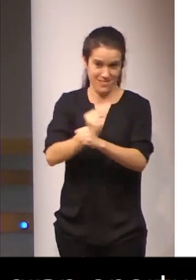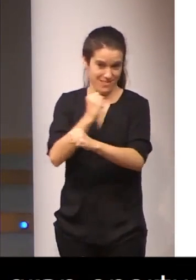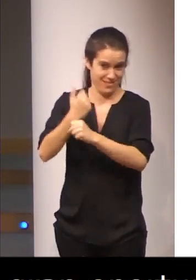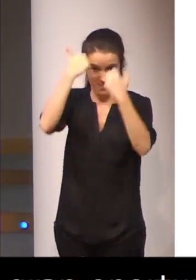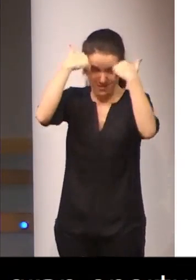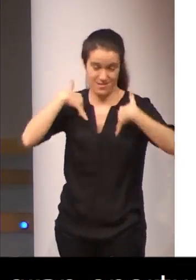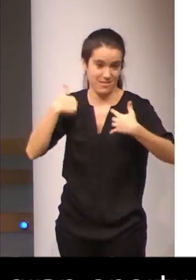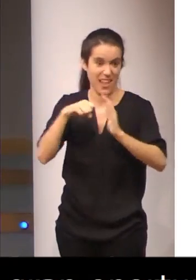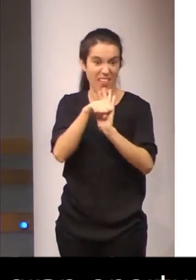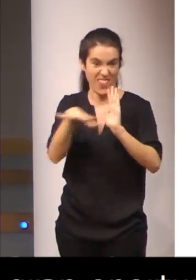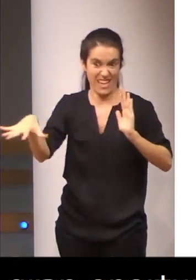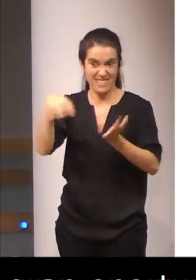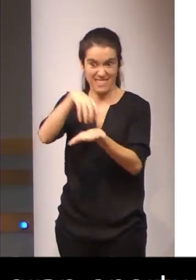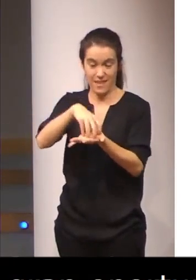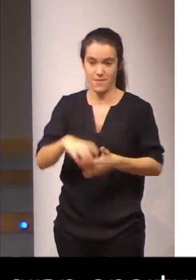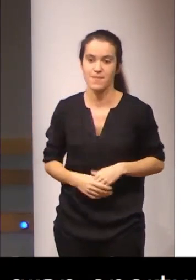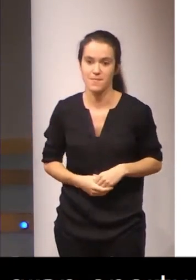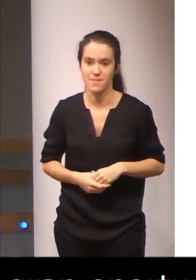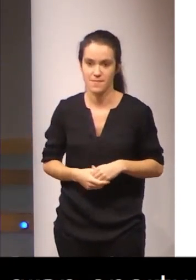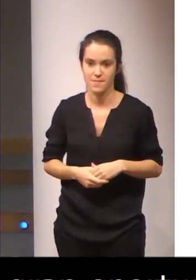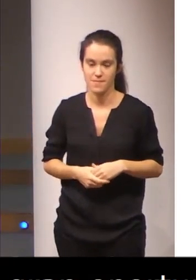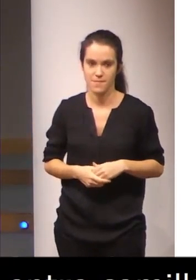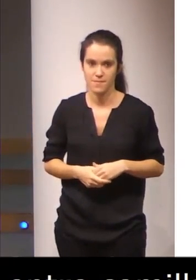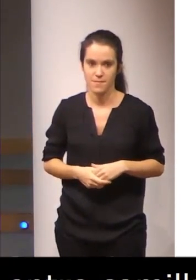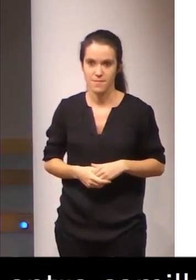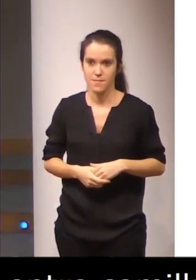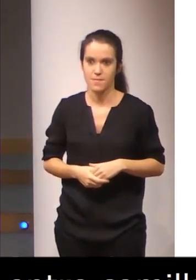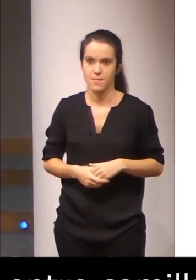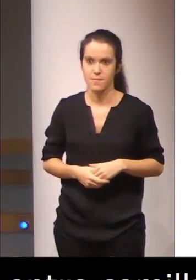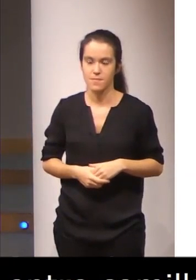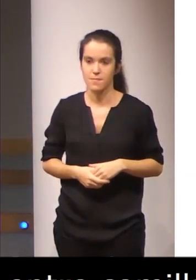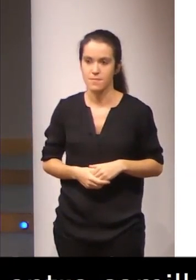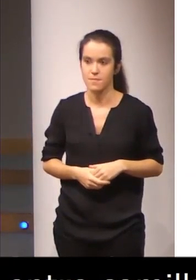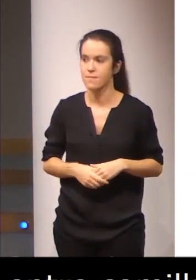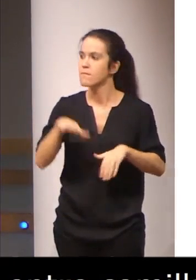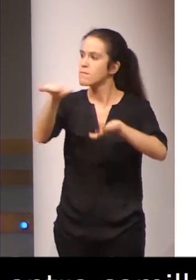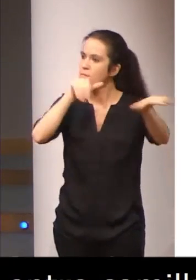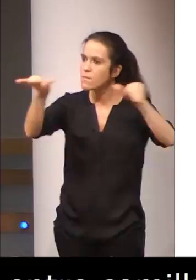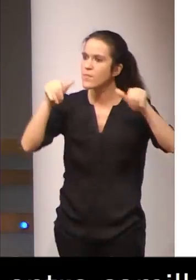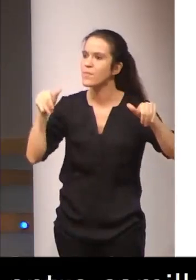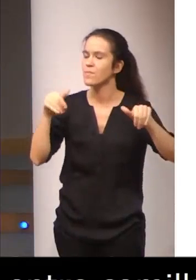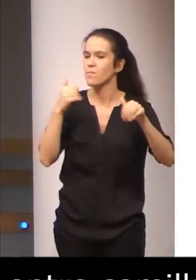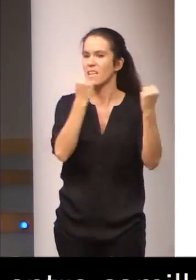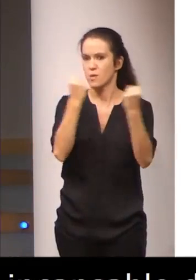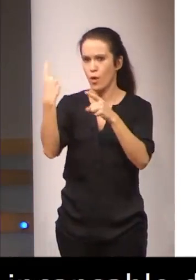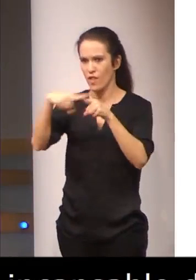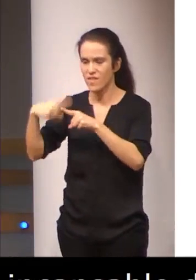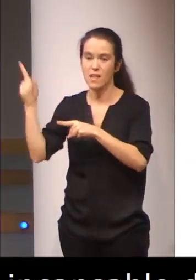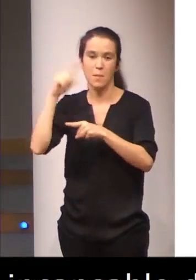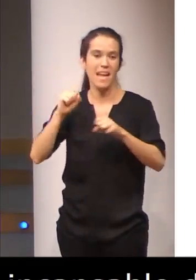Normalización de Lengua de Signos, que convocó a una serie de instituciones y, en este caso, a la red